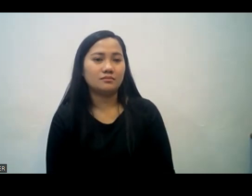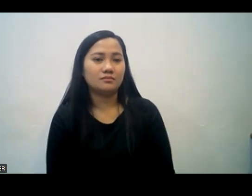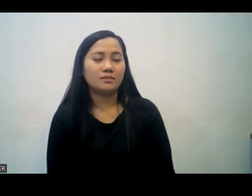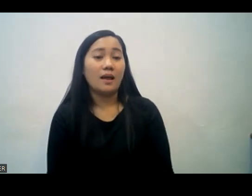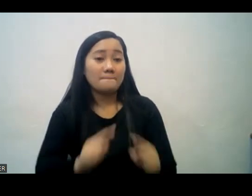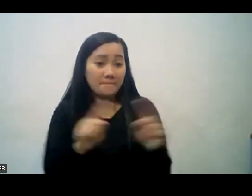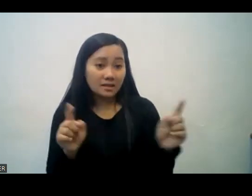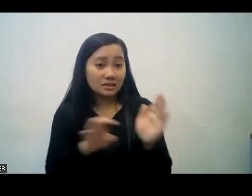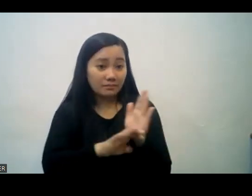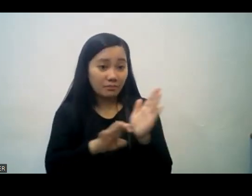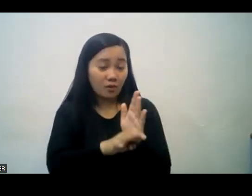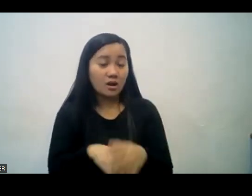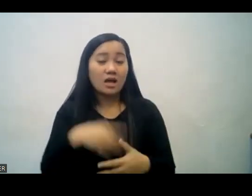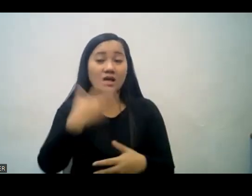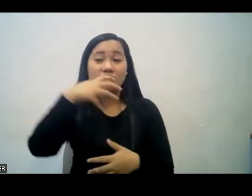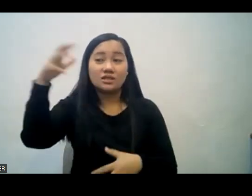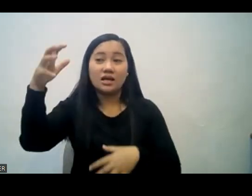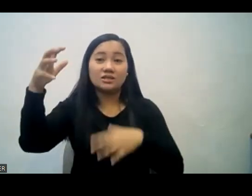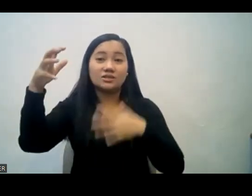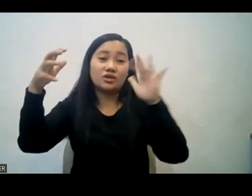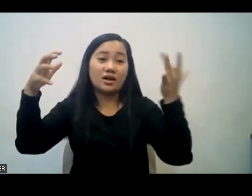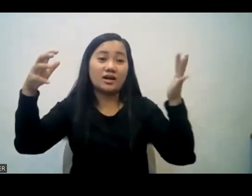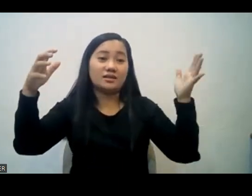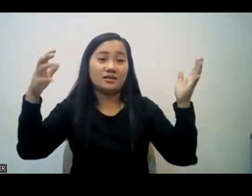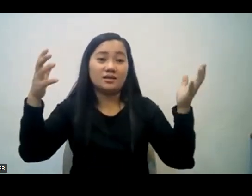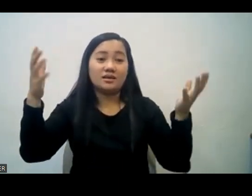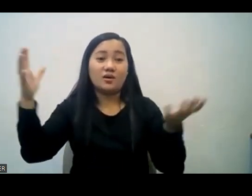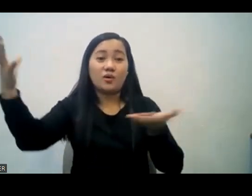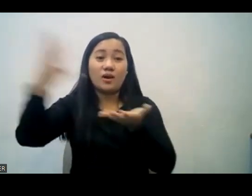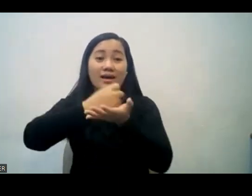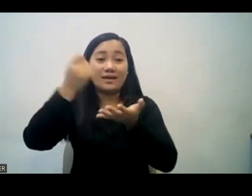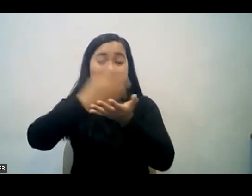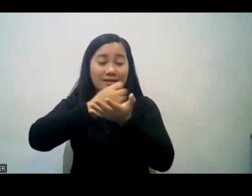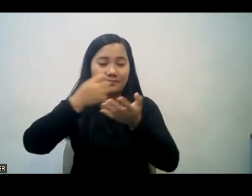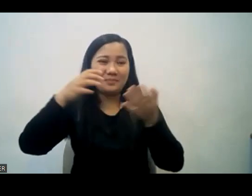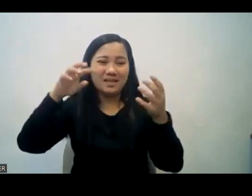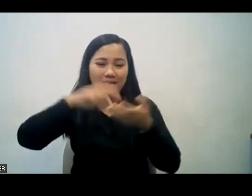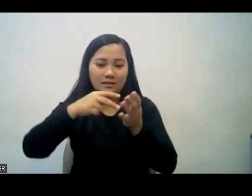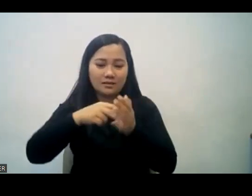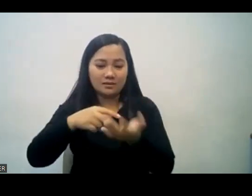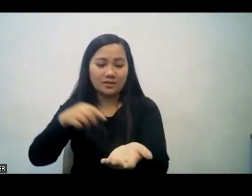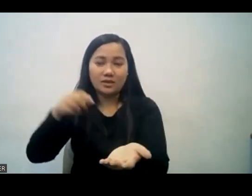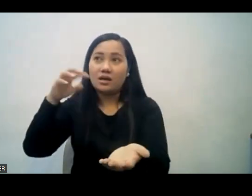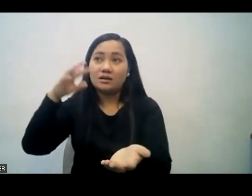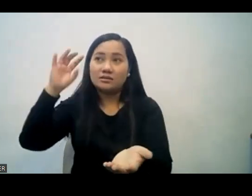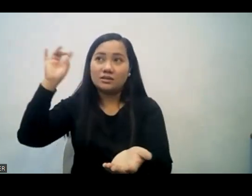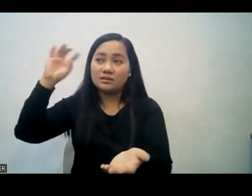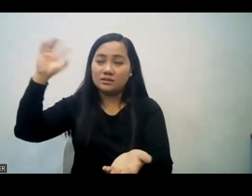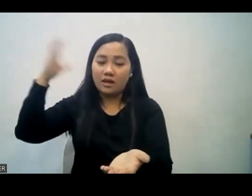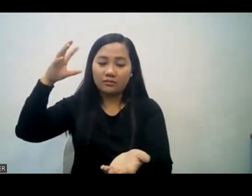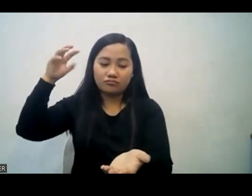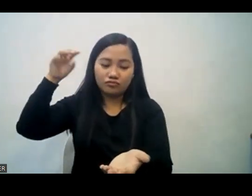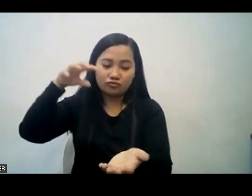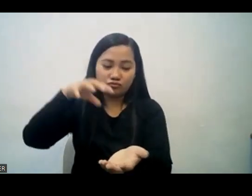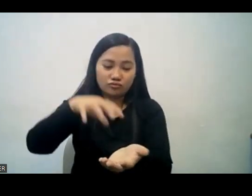Ngunit kung pakukolektahin po natin yung sinag ng araw na yun sa isang point lang ito ay makakagawaan ng sunog.